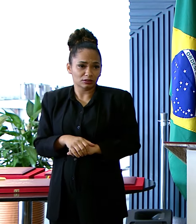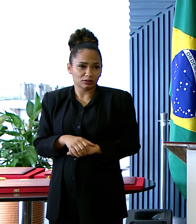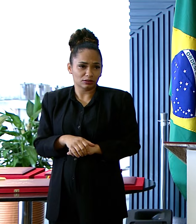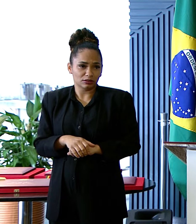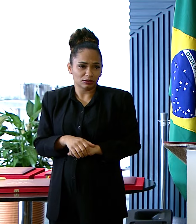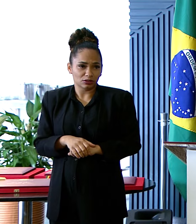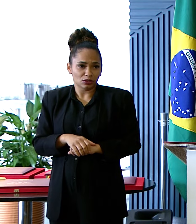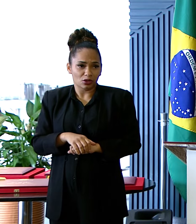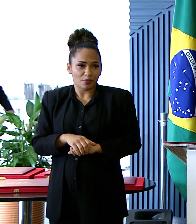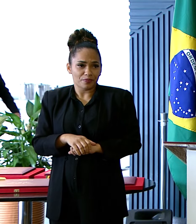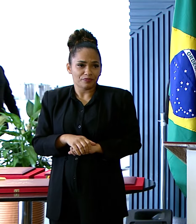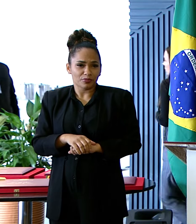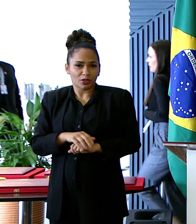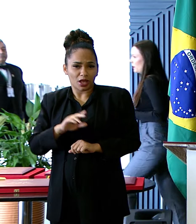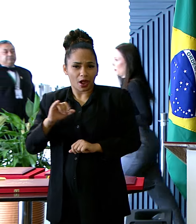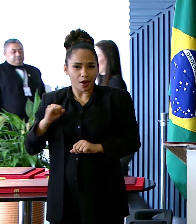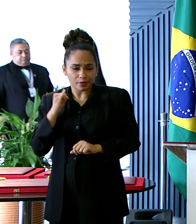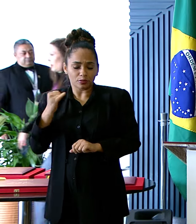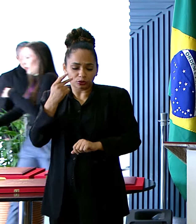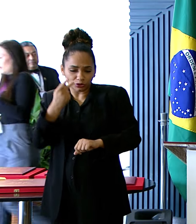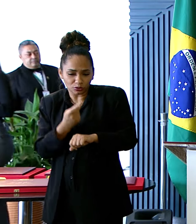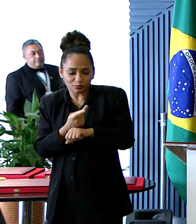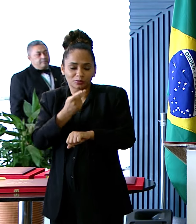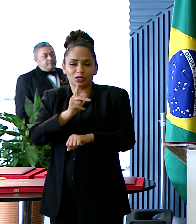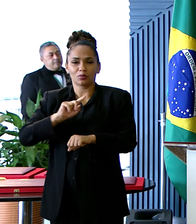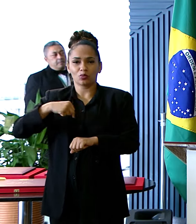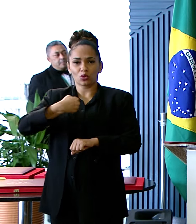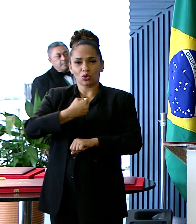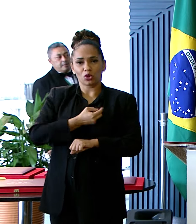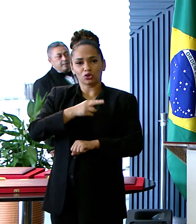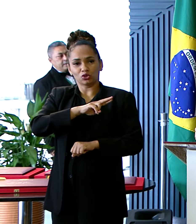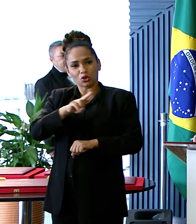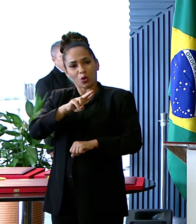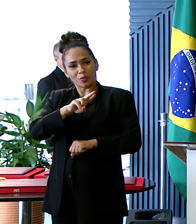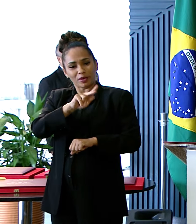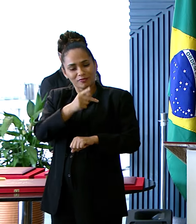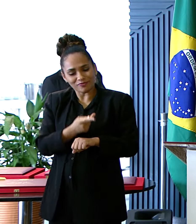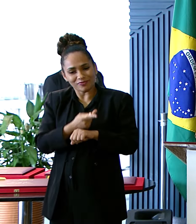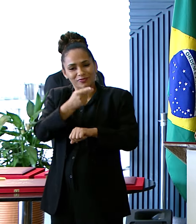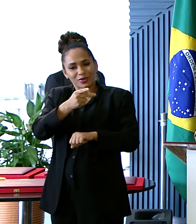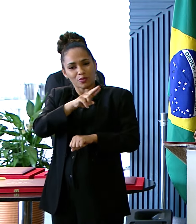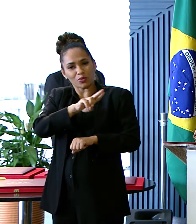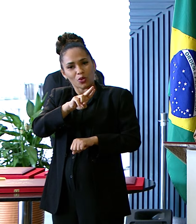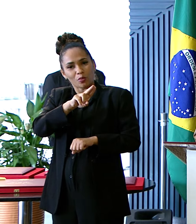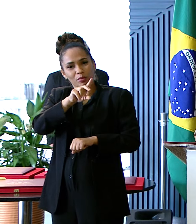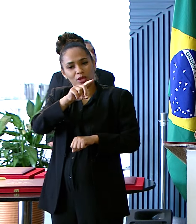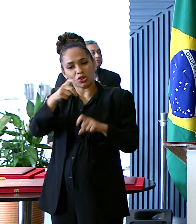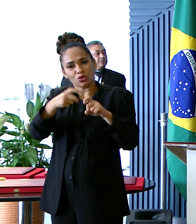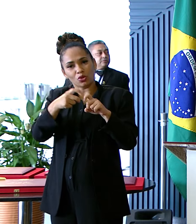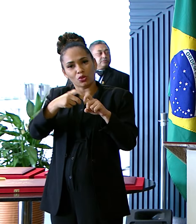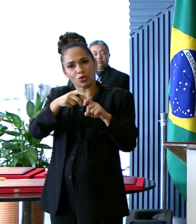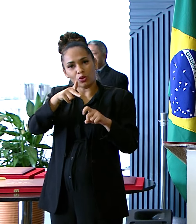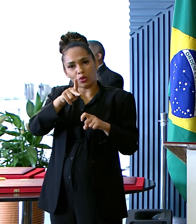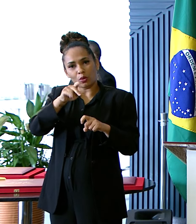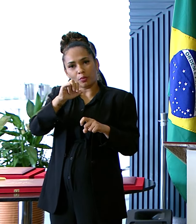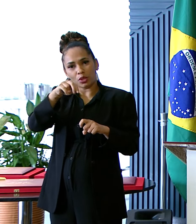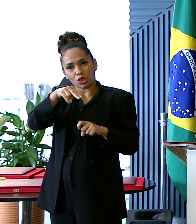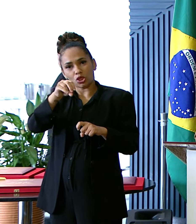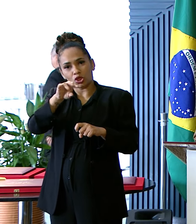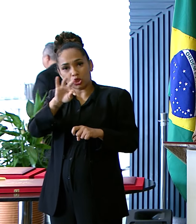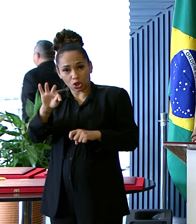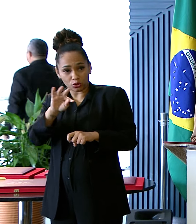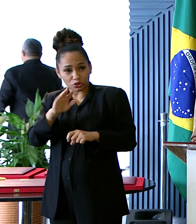prêmio Que nós chamamos Prêmio doutor Pinotti Ao